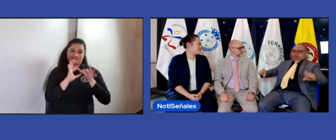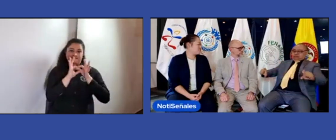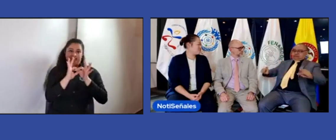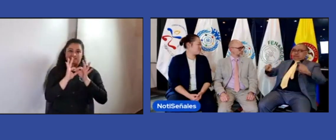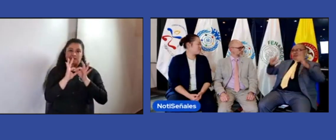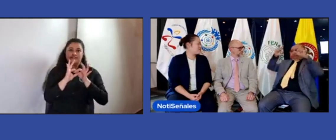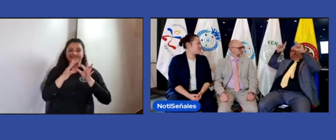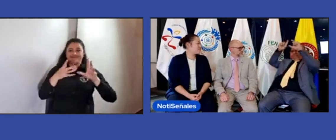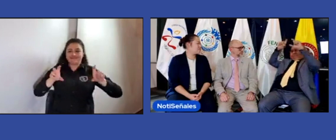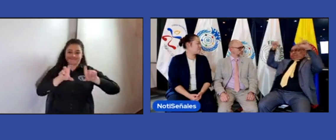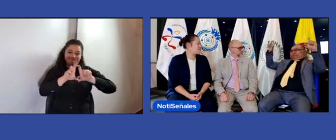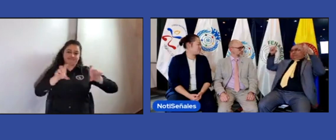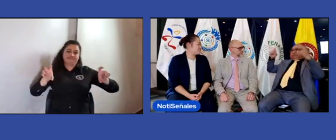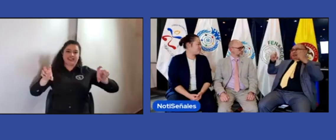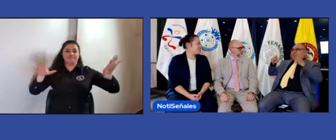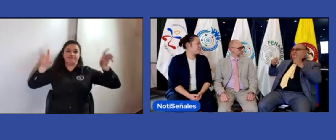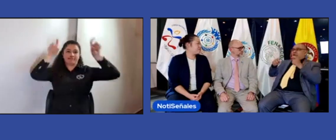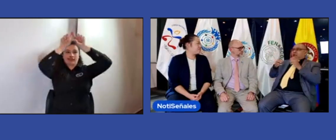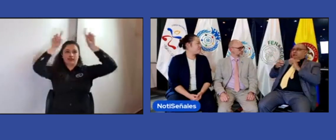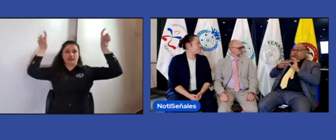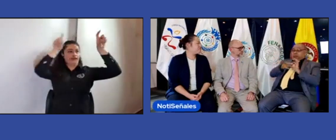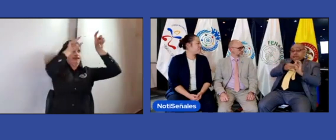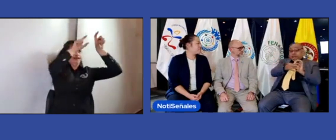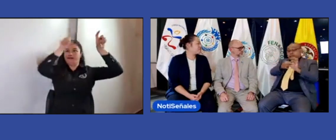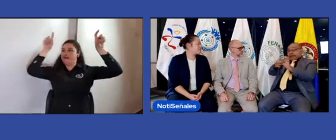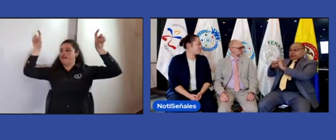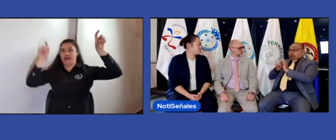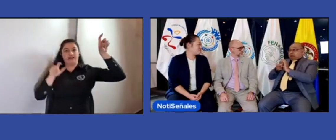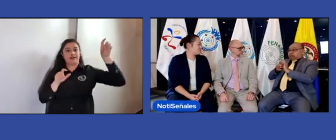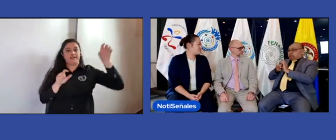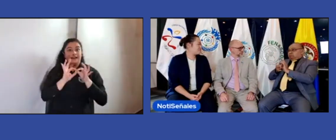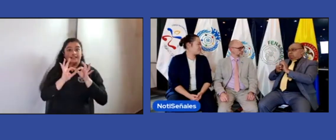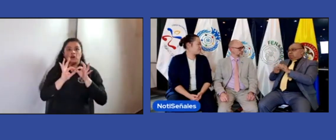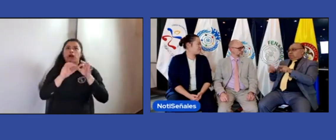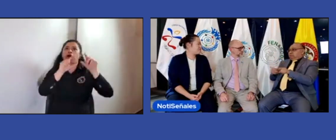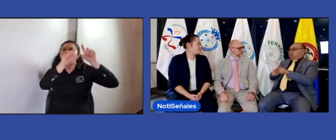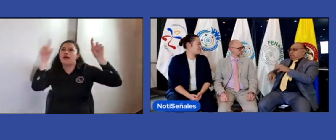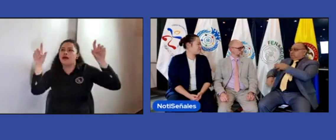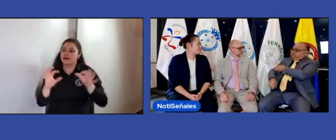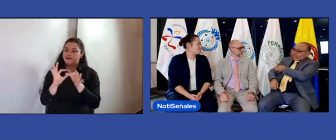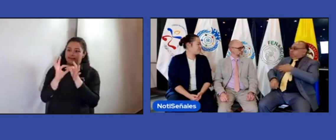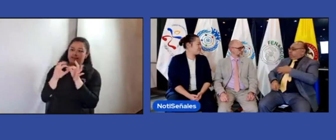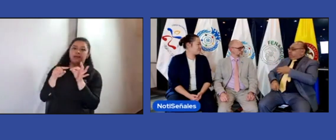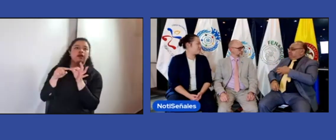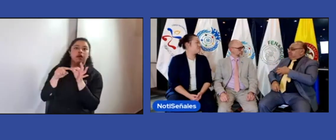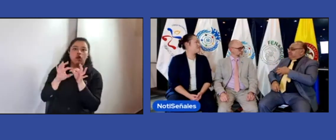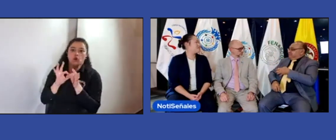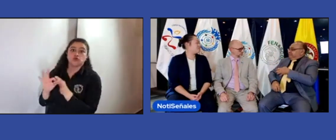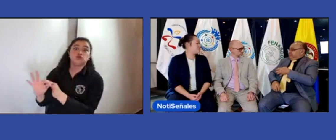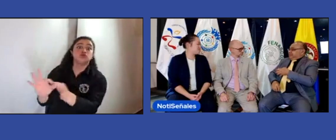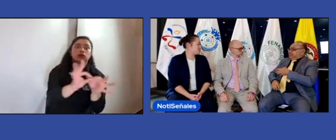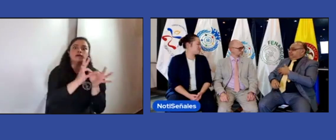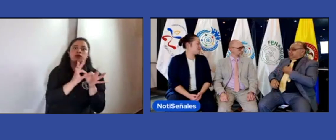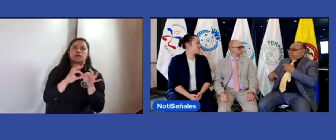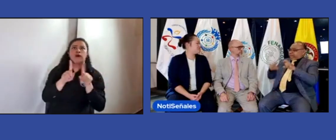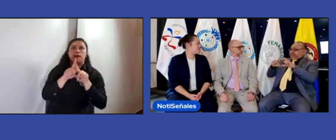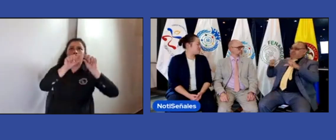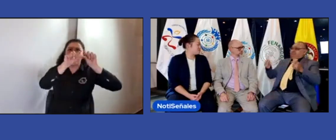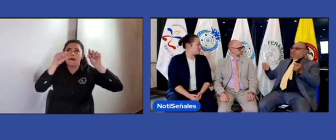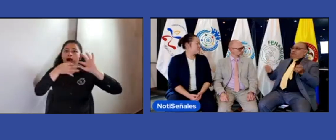Nuestro lema, nuestro lema como federación dice es, la unión es nuestra fortaleza. Ese